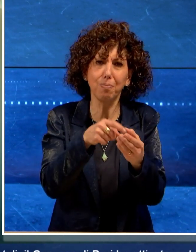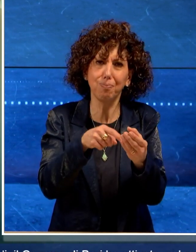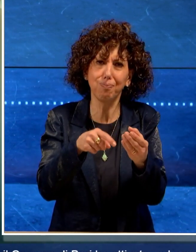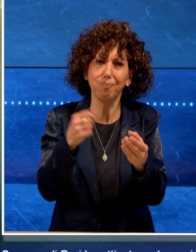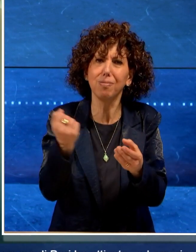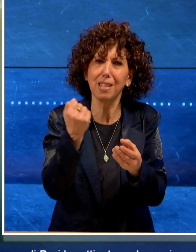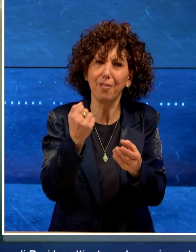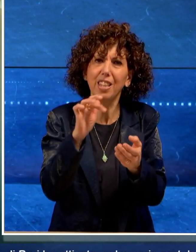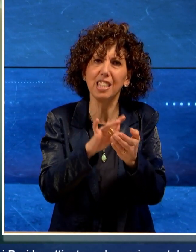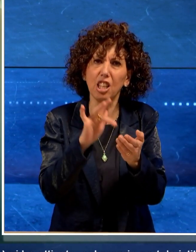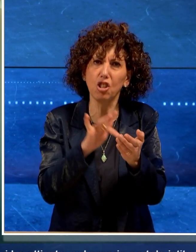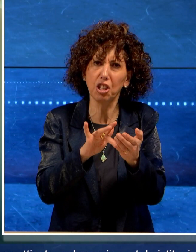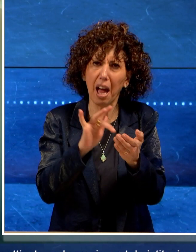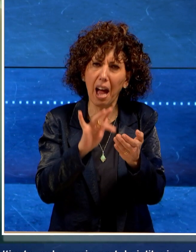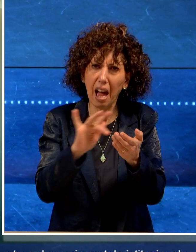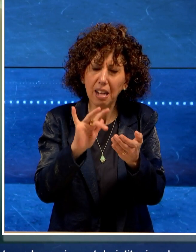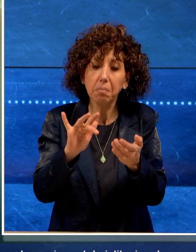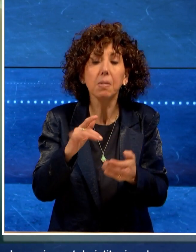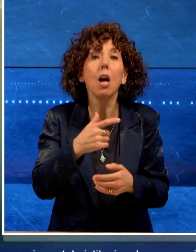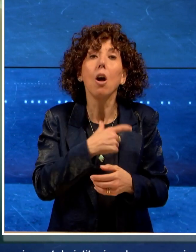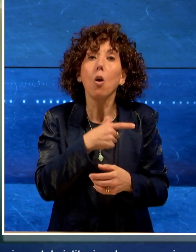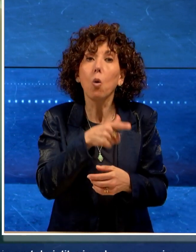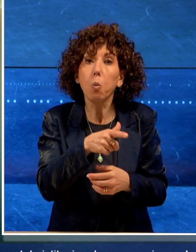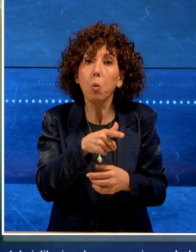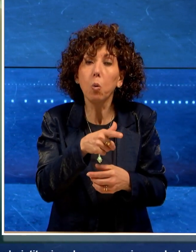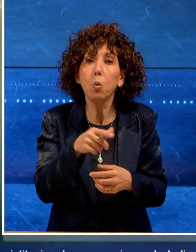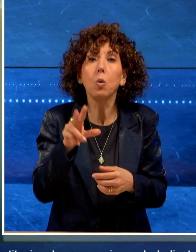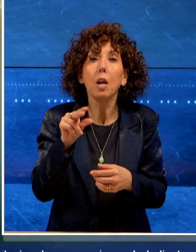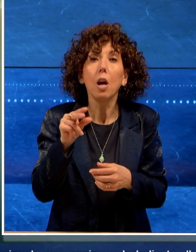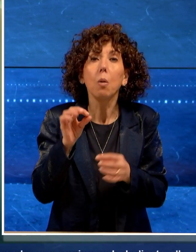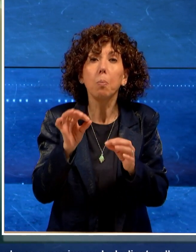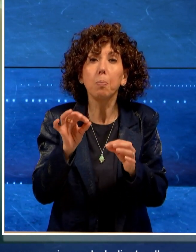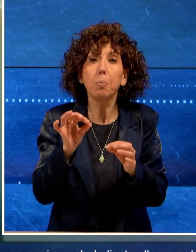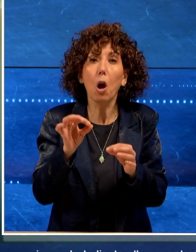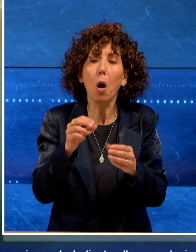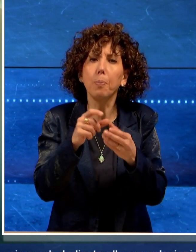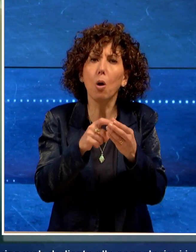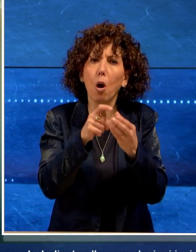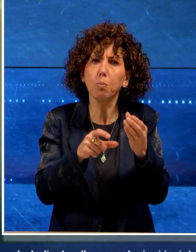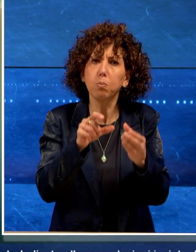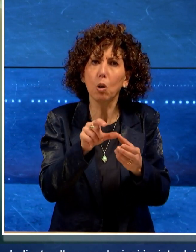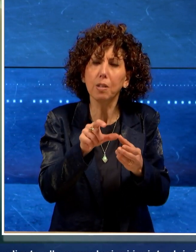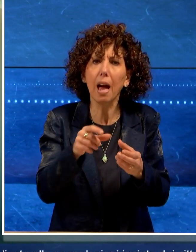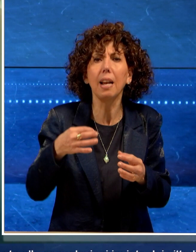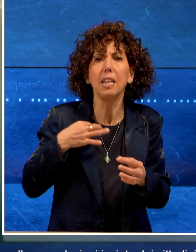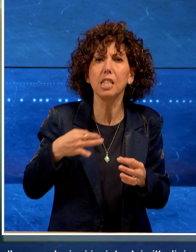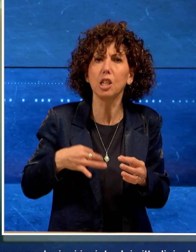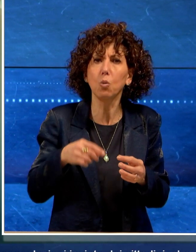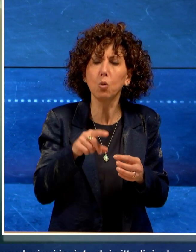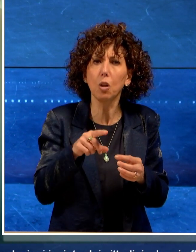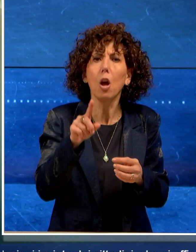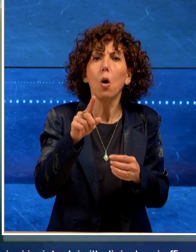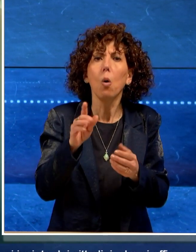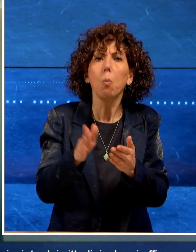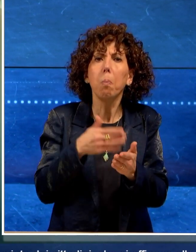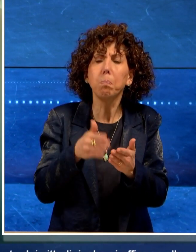di servizi digitali, il Comune ha attivato sul proprio portale istituzionale una